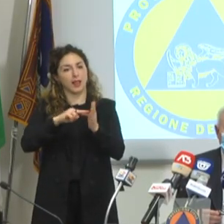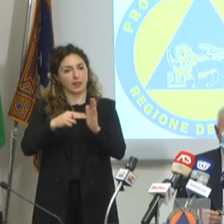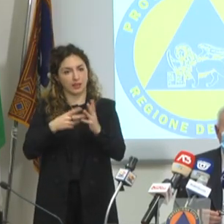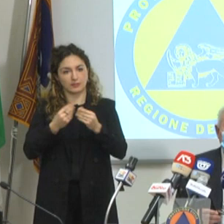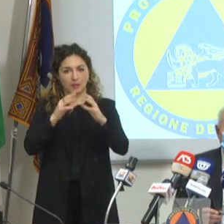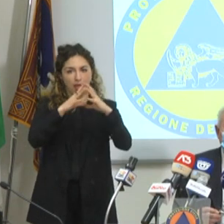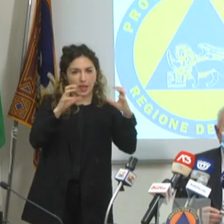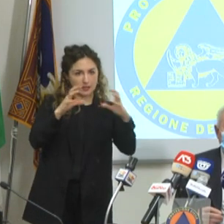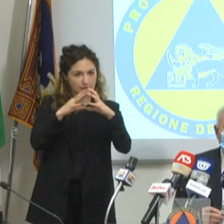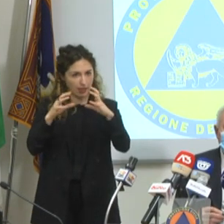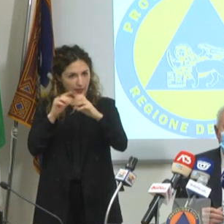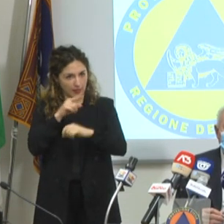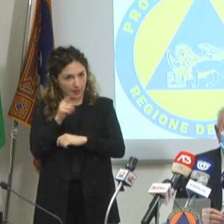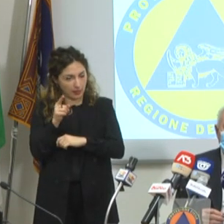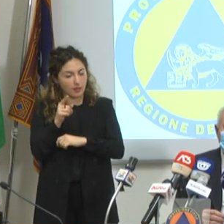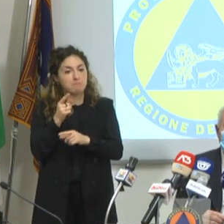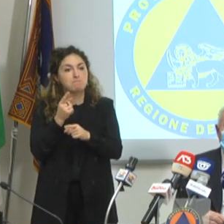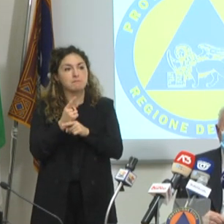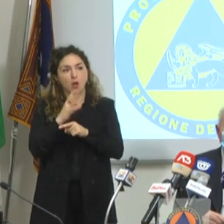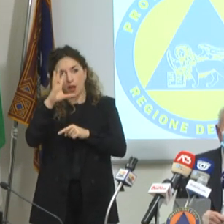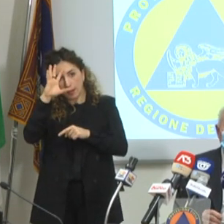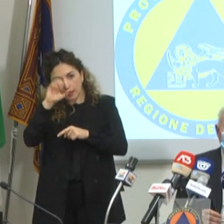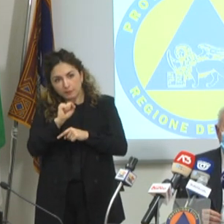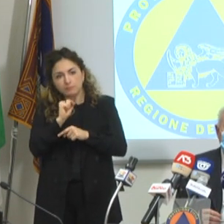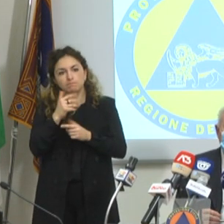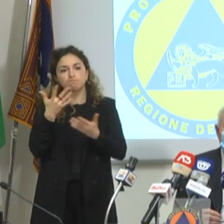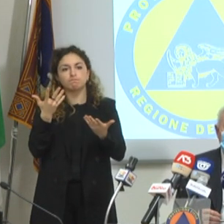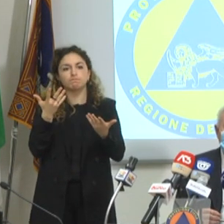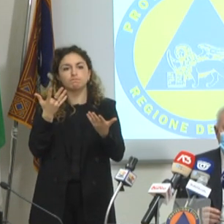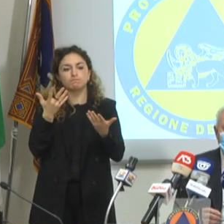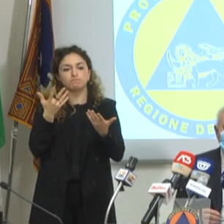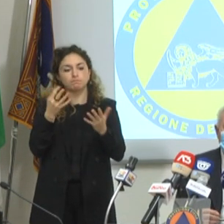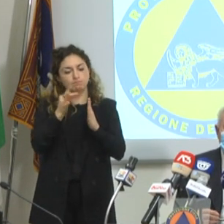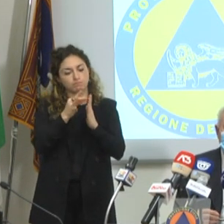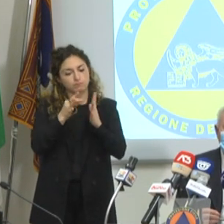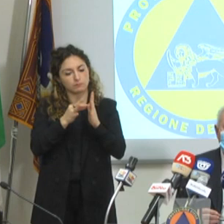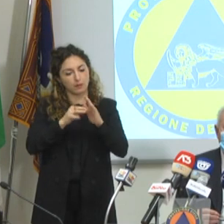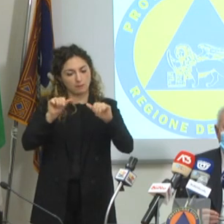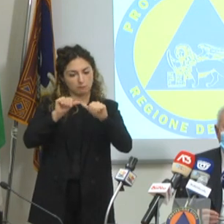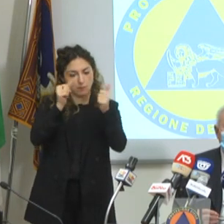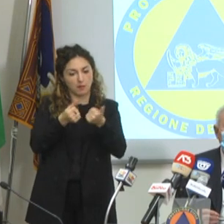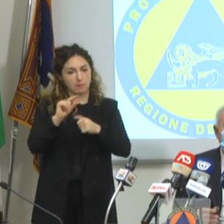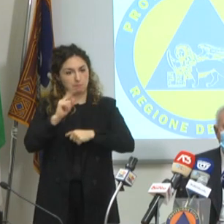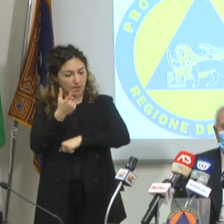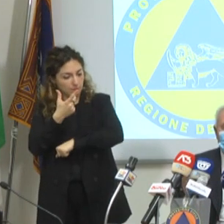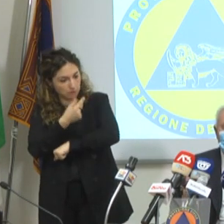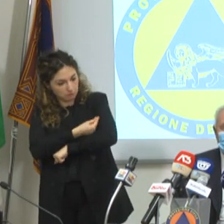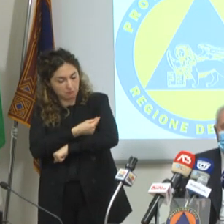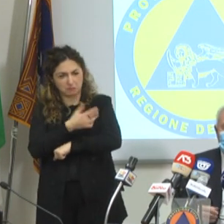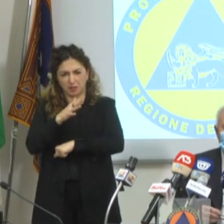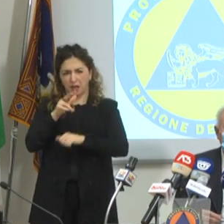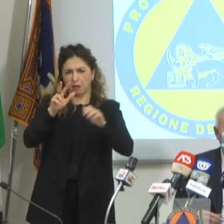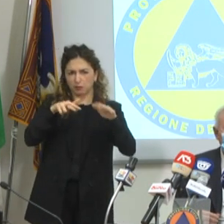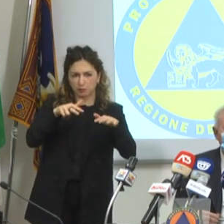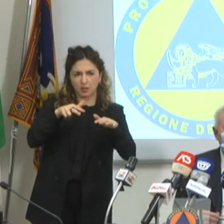le aziende per stabilire le modalità di primo utilizzo delle circa 8